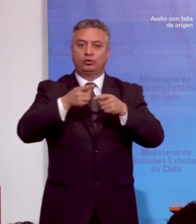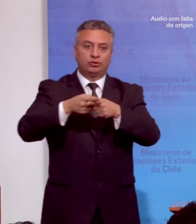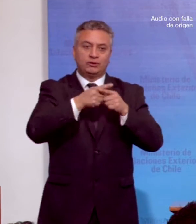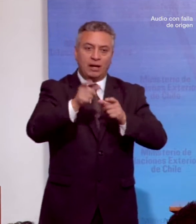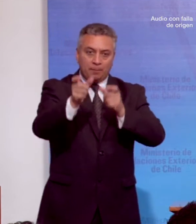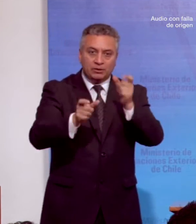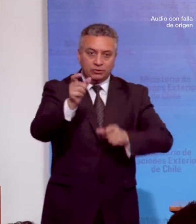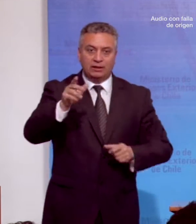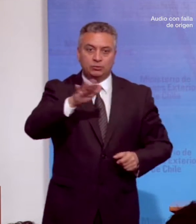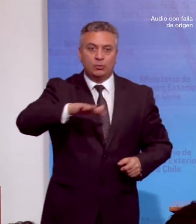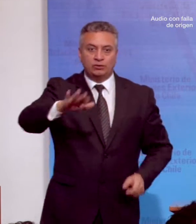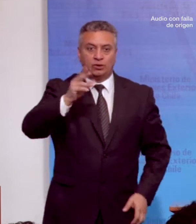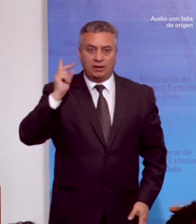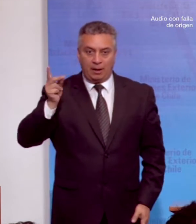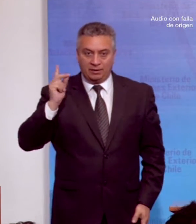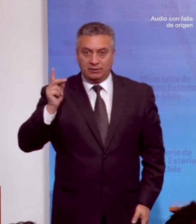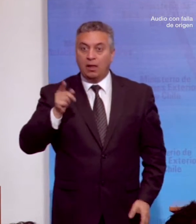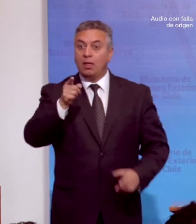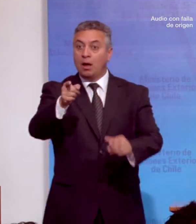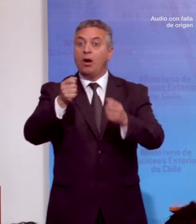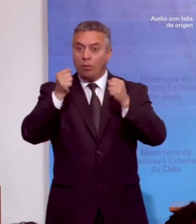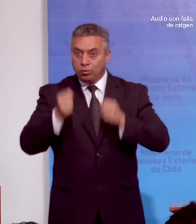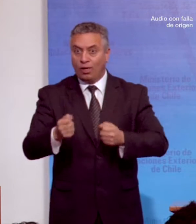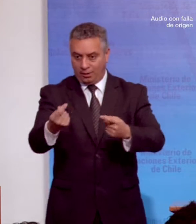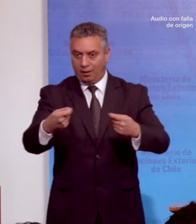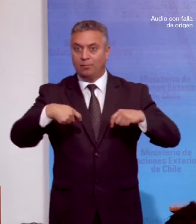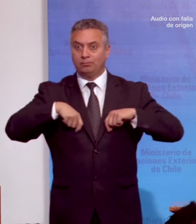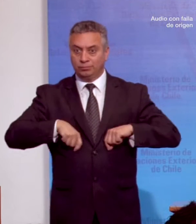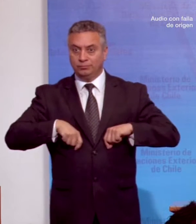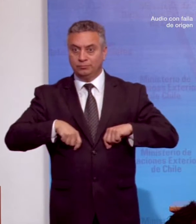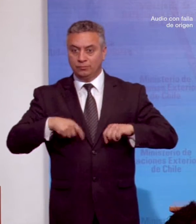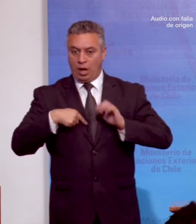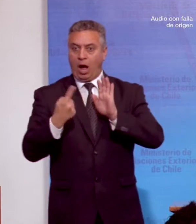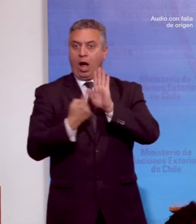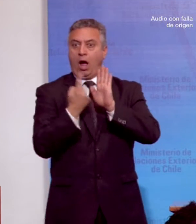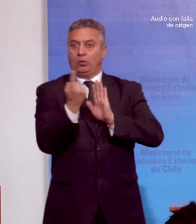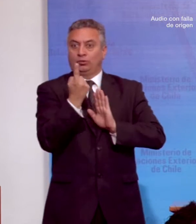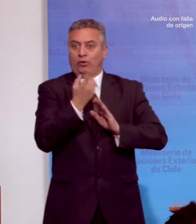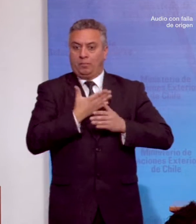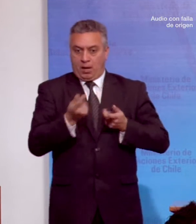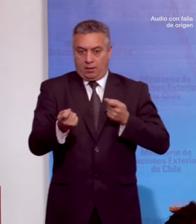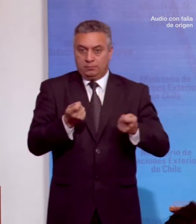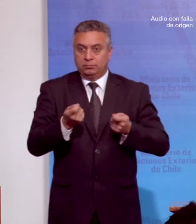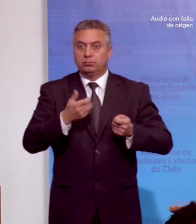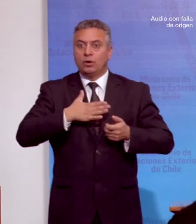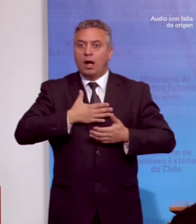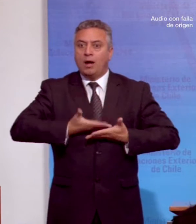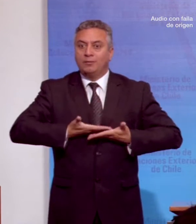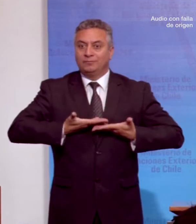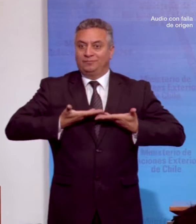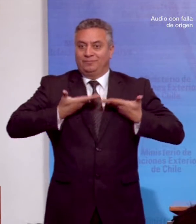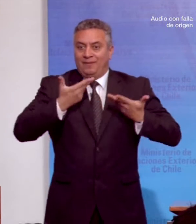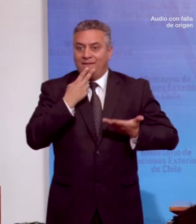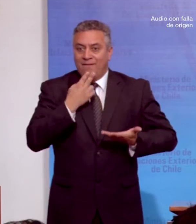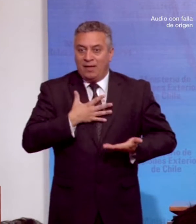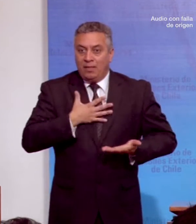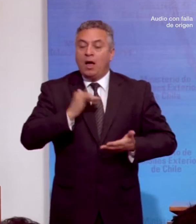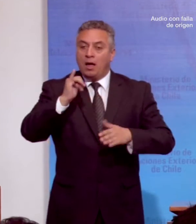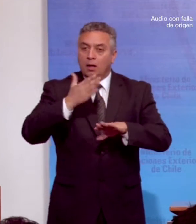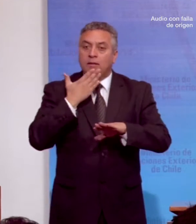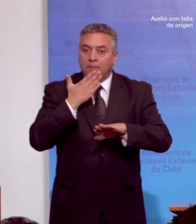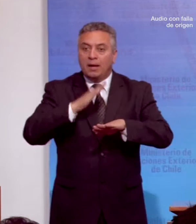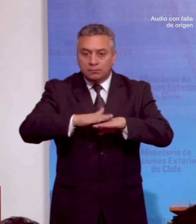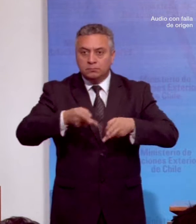Ello permite generar ingresos, potencia la autonomía y la autoestima, genera habilitación social y permite